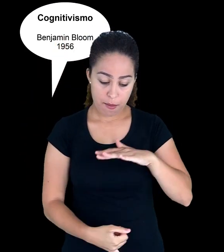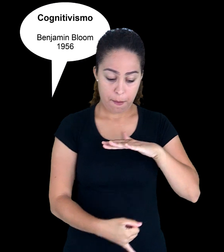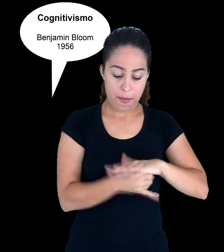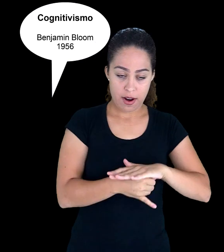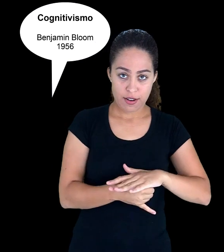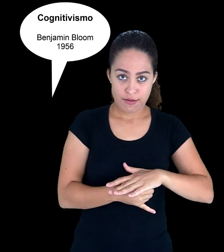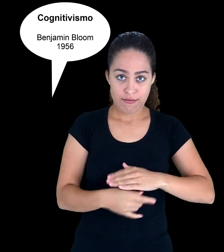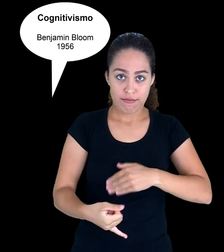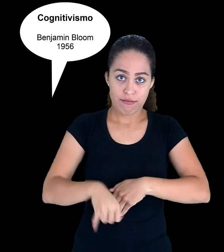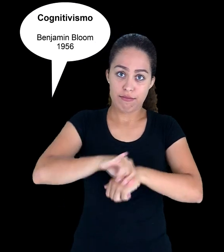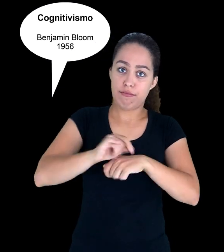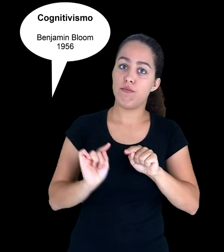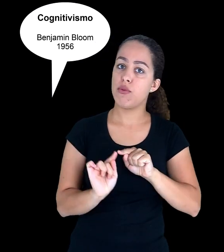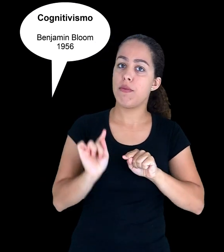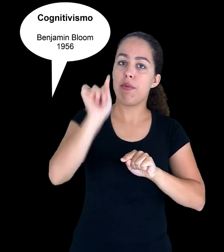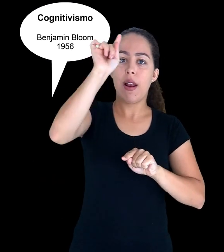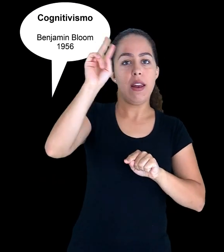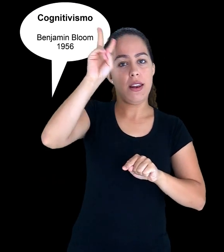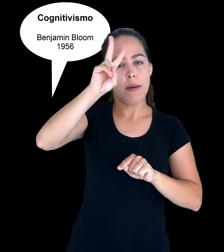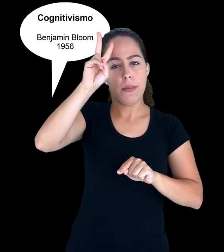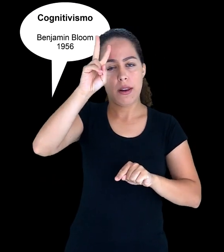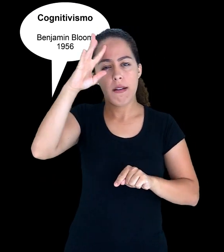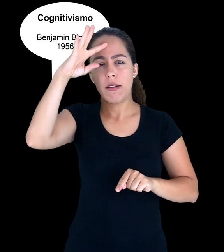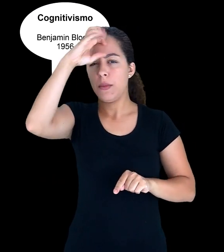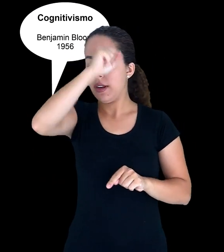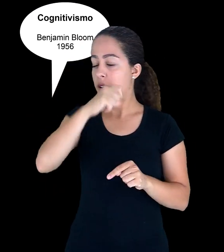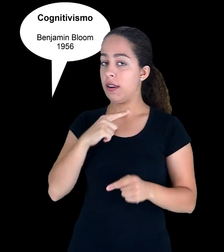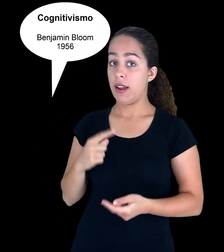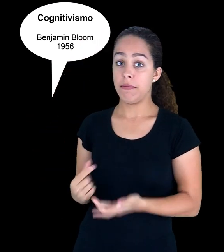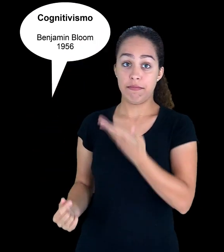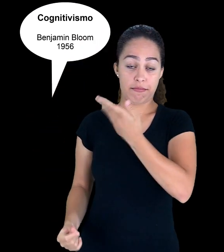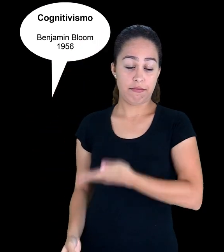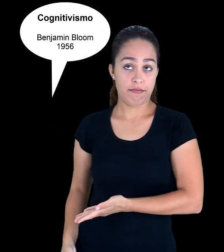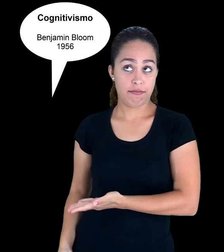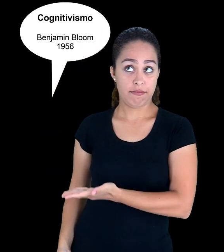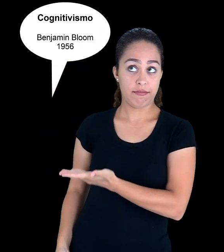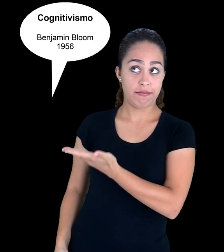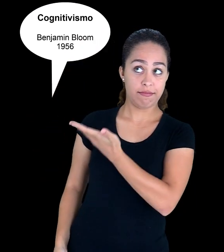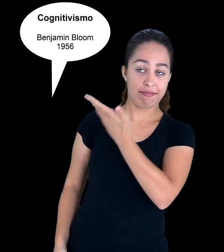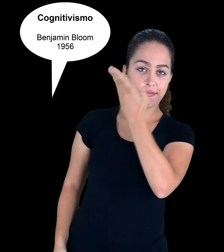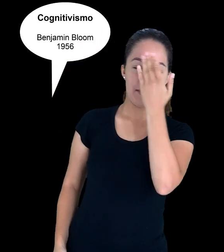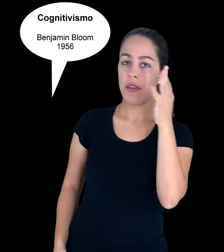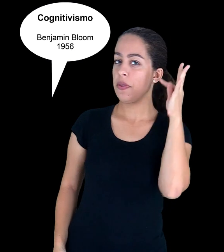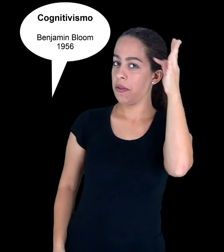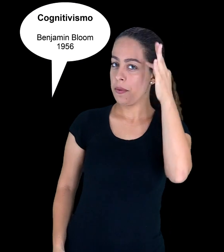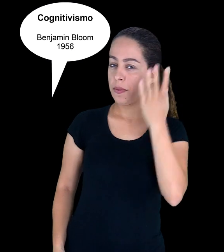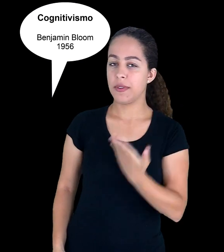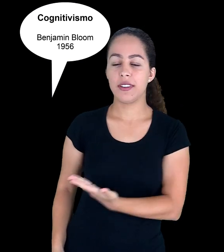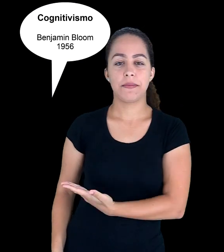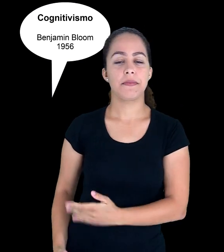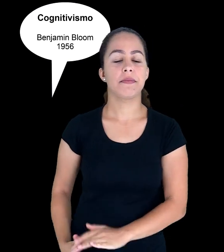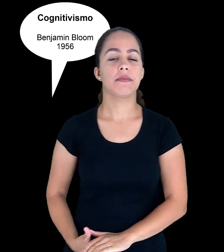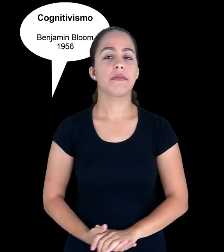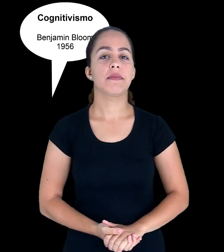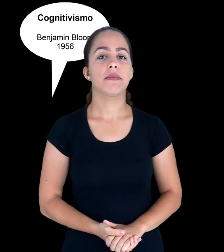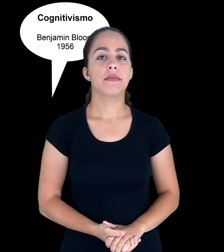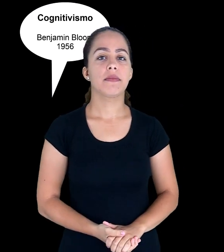lembrar, compreender, aplicar, analisar, avaliar e entra o processo